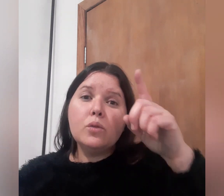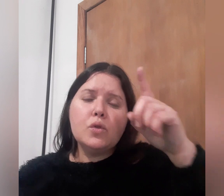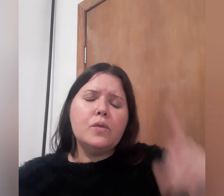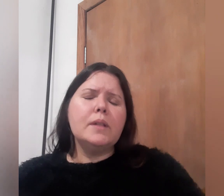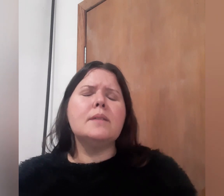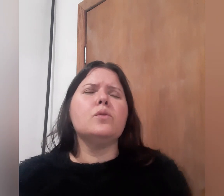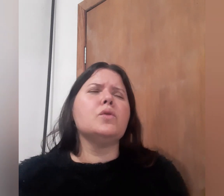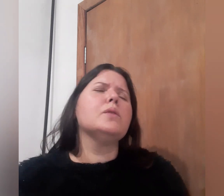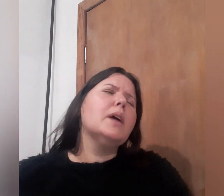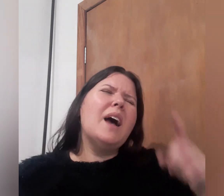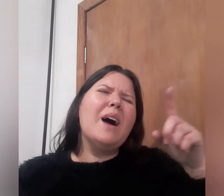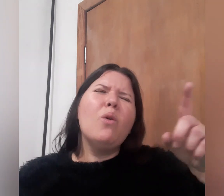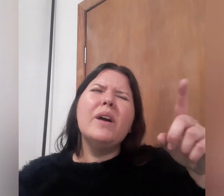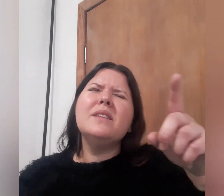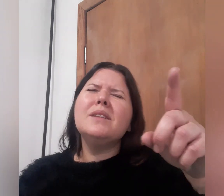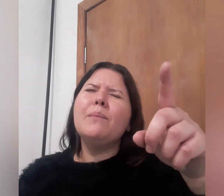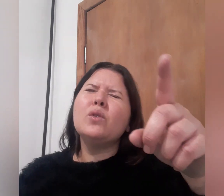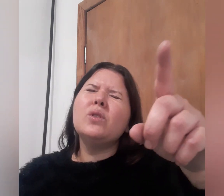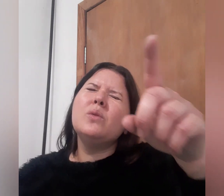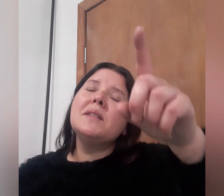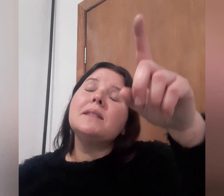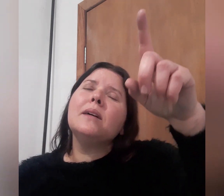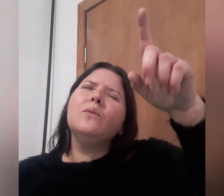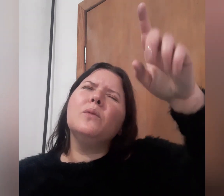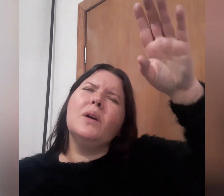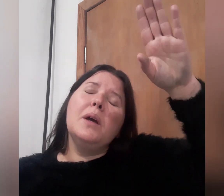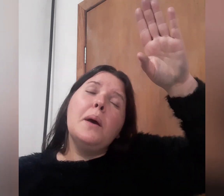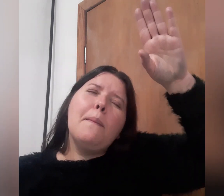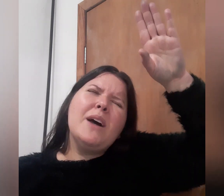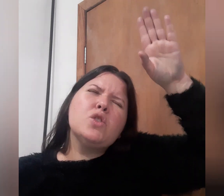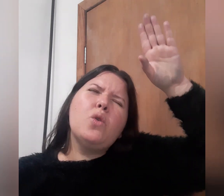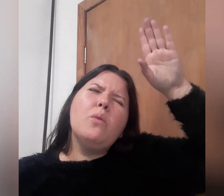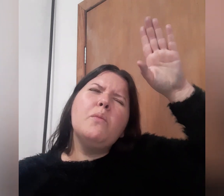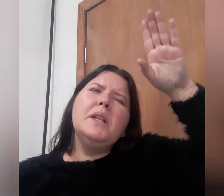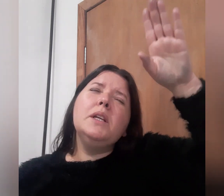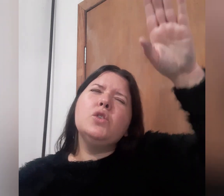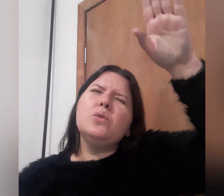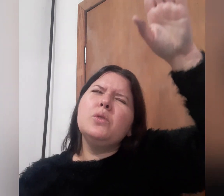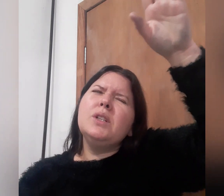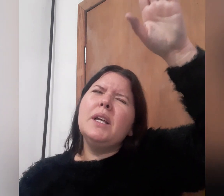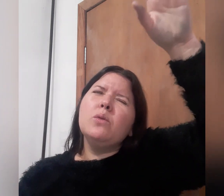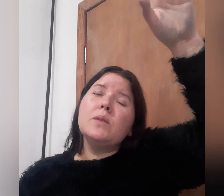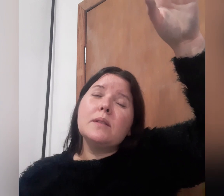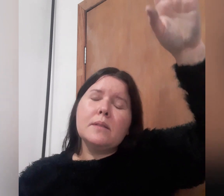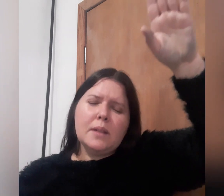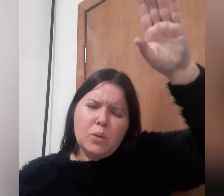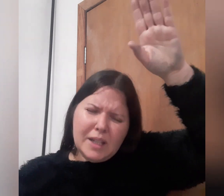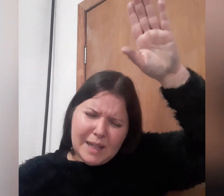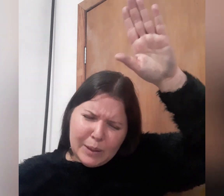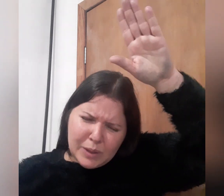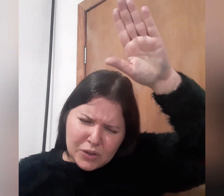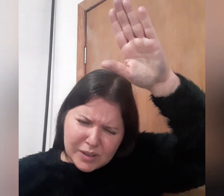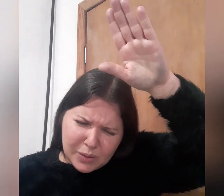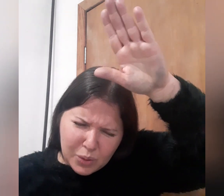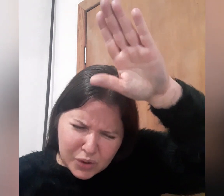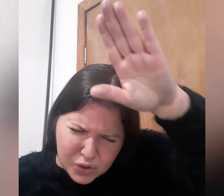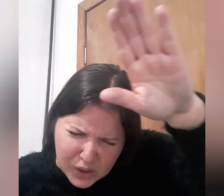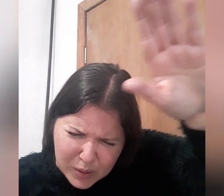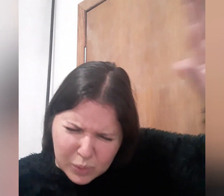dos vícios, a corrente da prostituição. Mas como ministro de Deus, eu declaro nesta noite, Jesus,